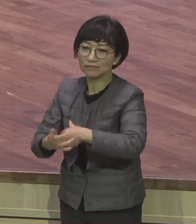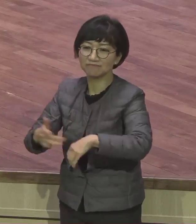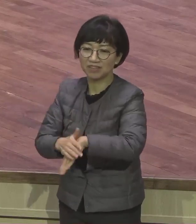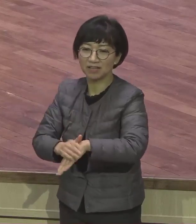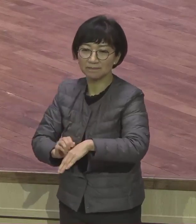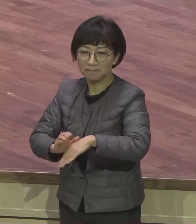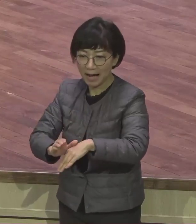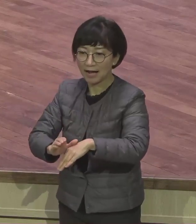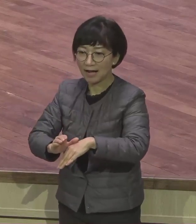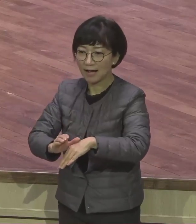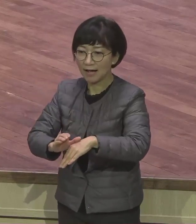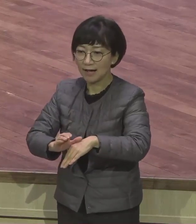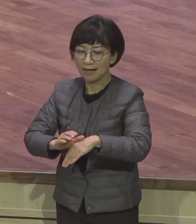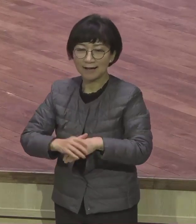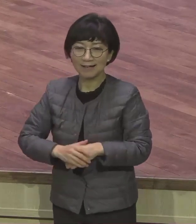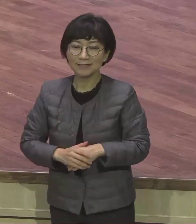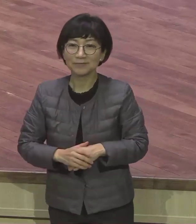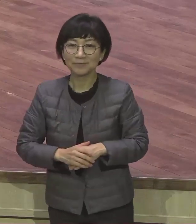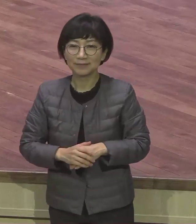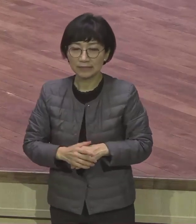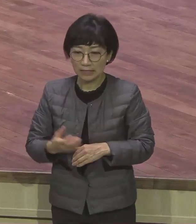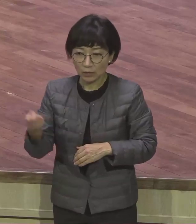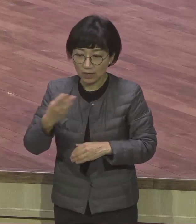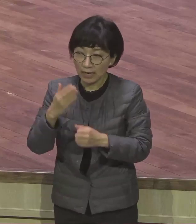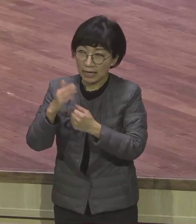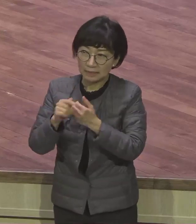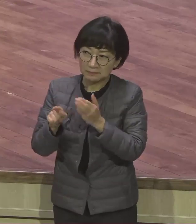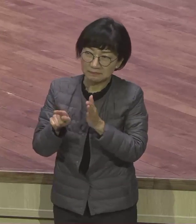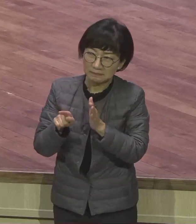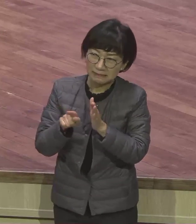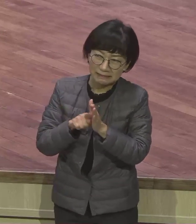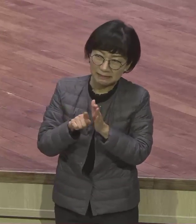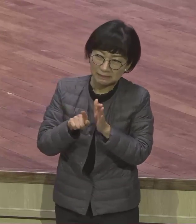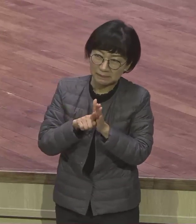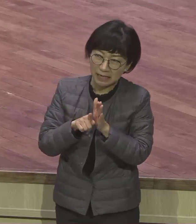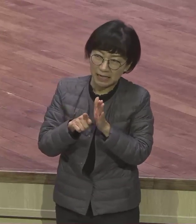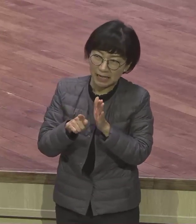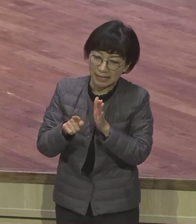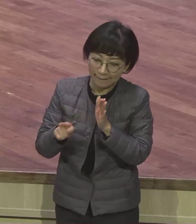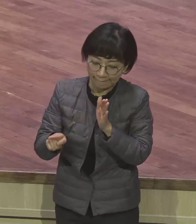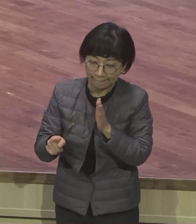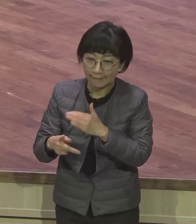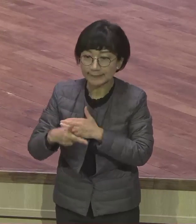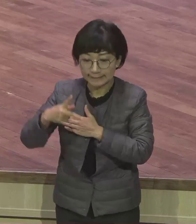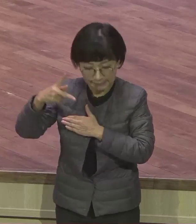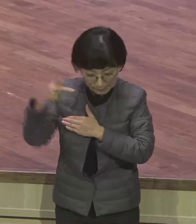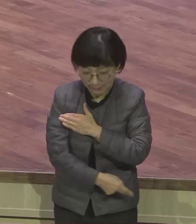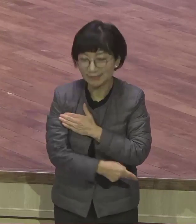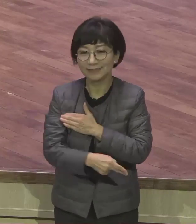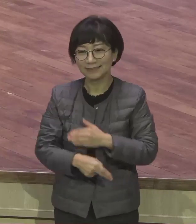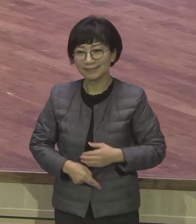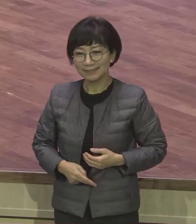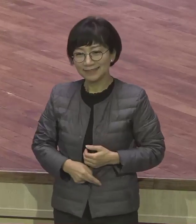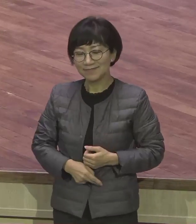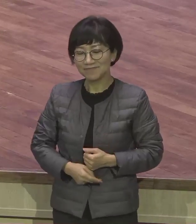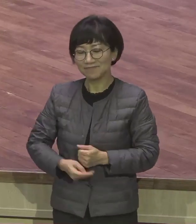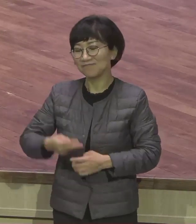모든 여러분 속에 불신함 모든 부정진 것 다 물러가게 되어 있습니다 은혜